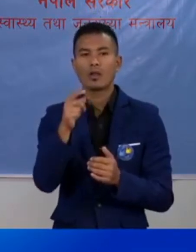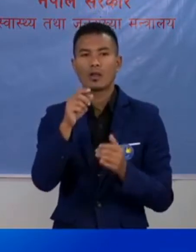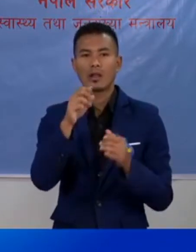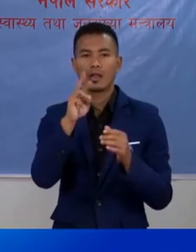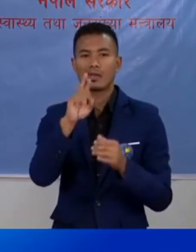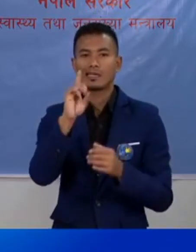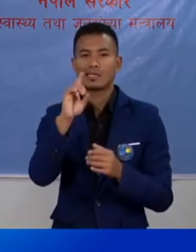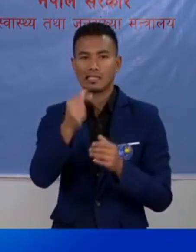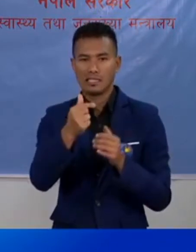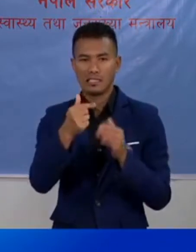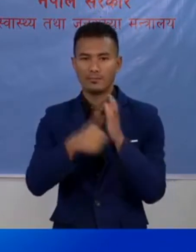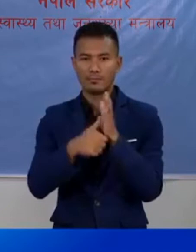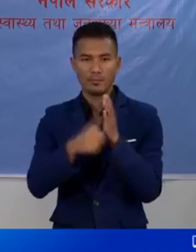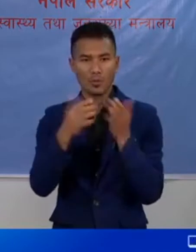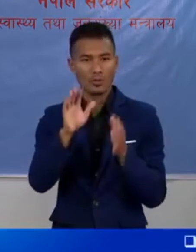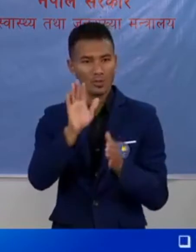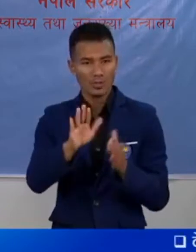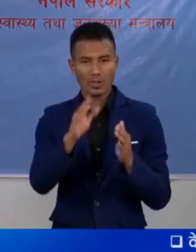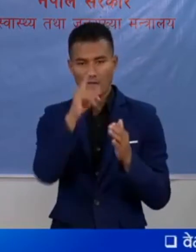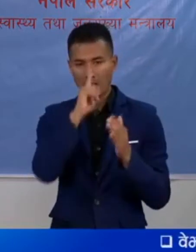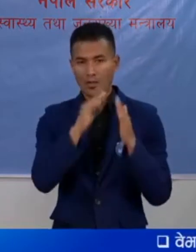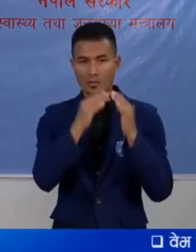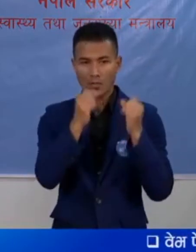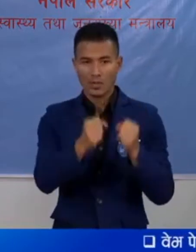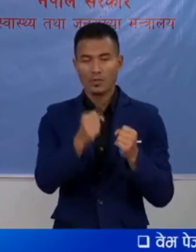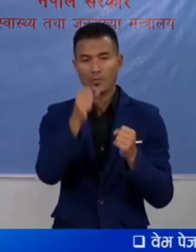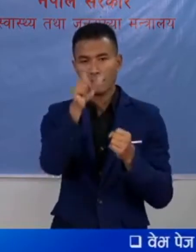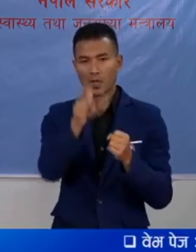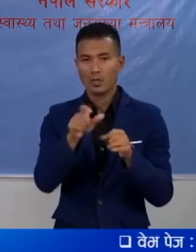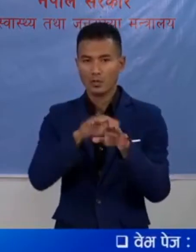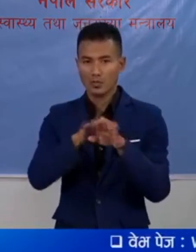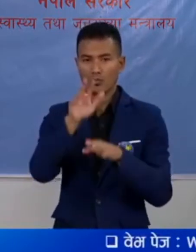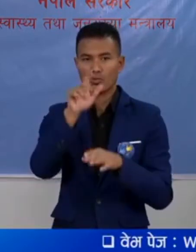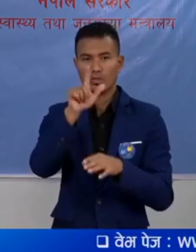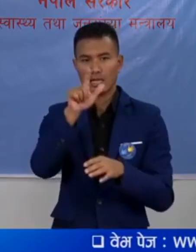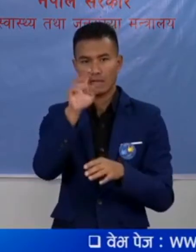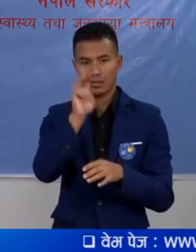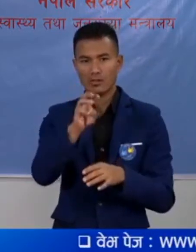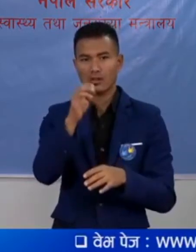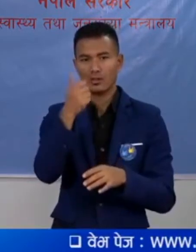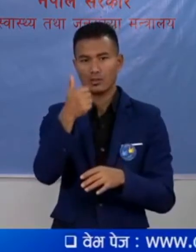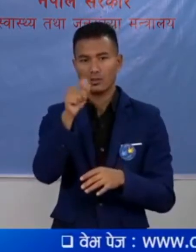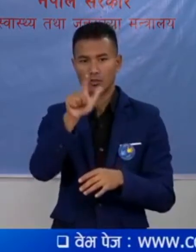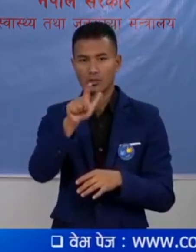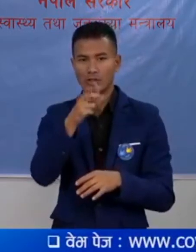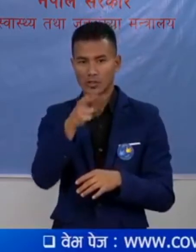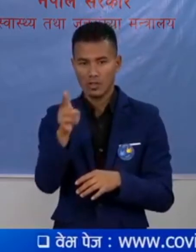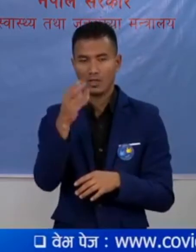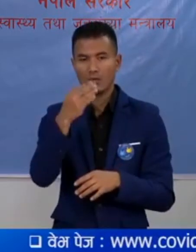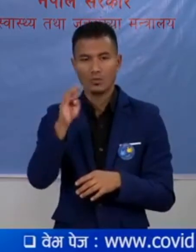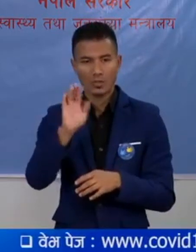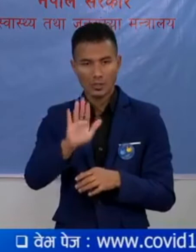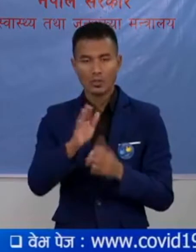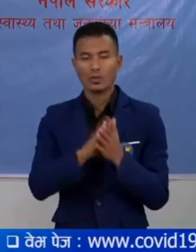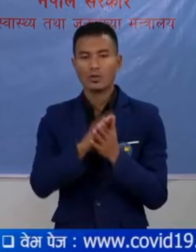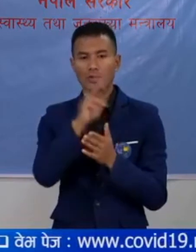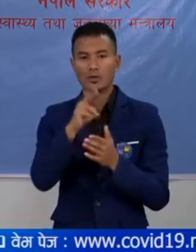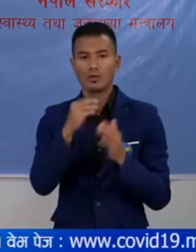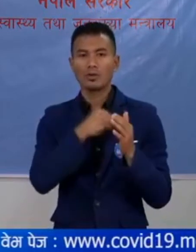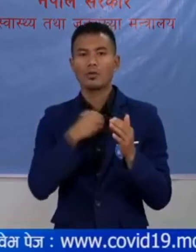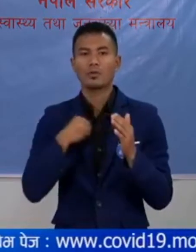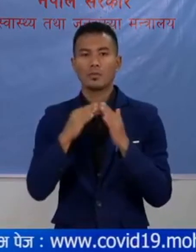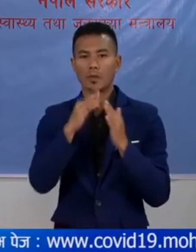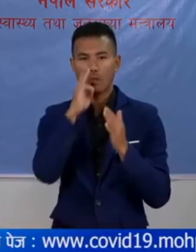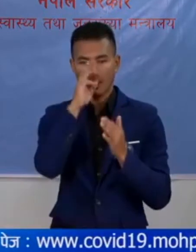समपन्न वई सके काशन क्वारेंटाइन मा रहेका बेक्ते अरू आजको दिन माँ 7,160 जाना उन्नों छा तेसे गरी आइसोलेशन मा